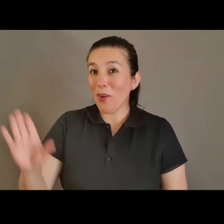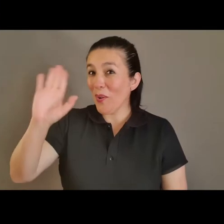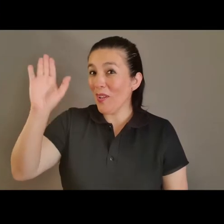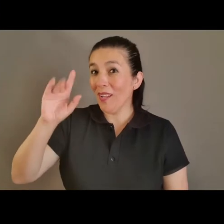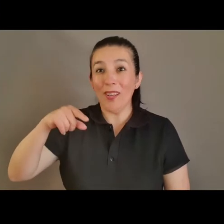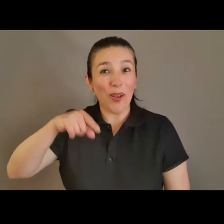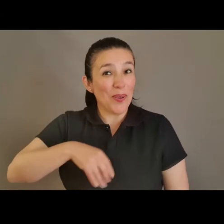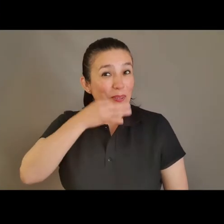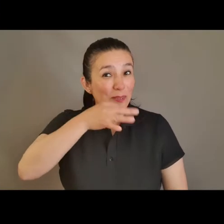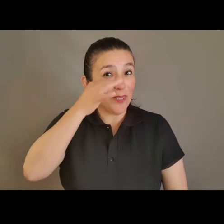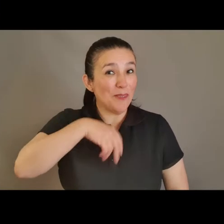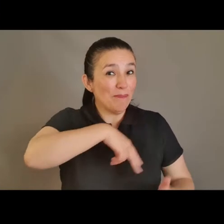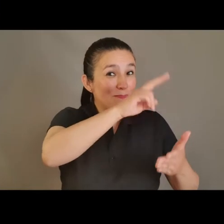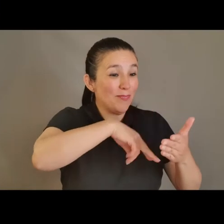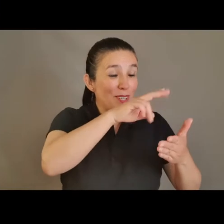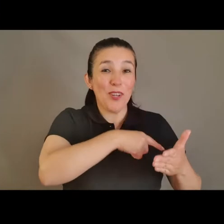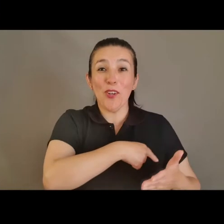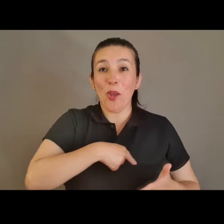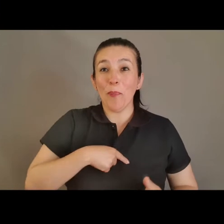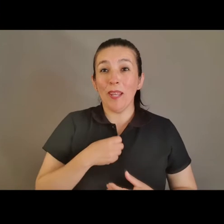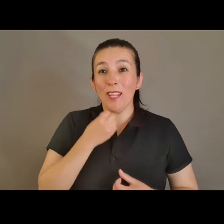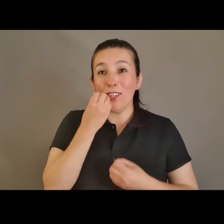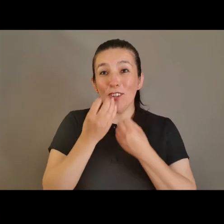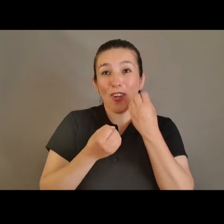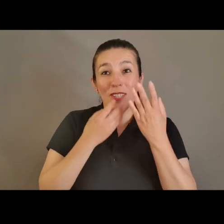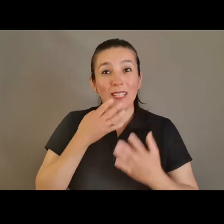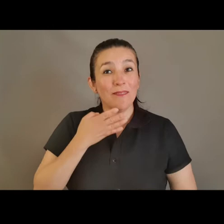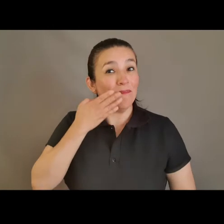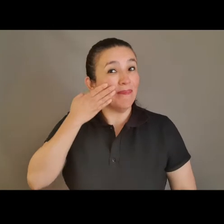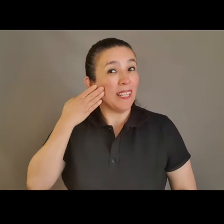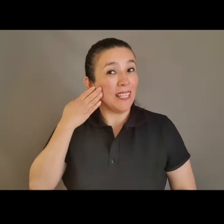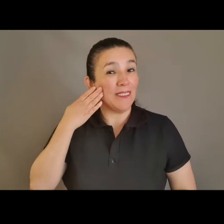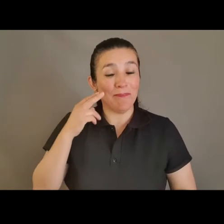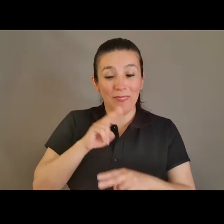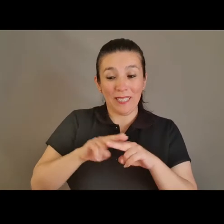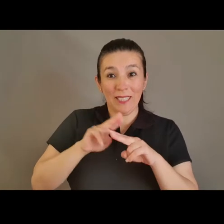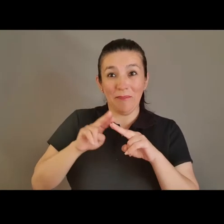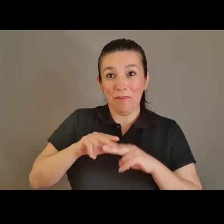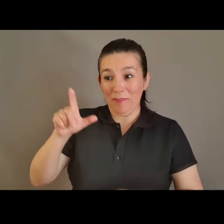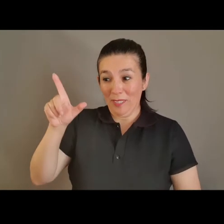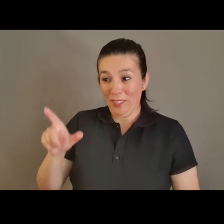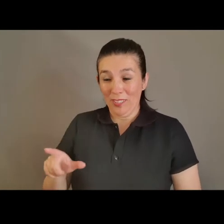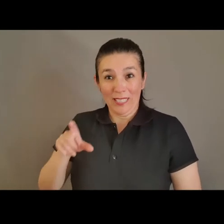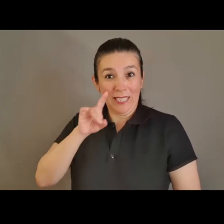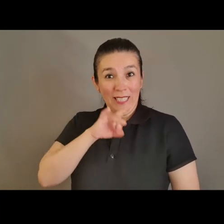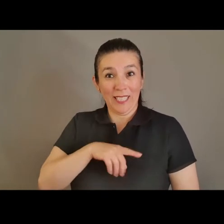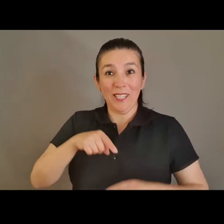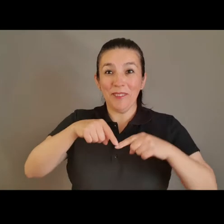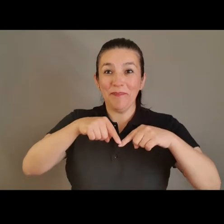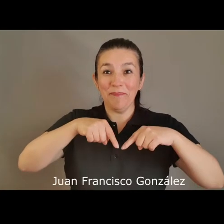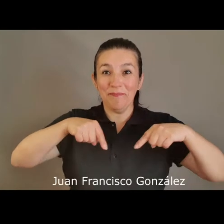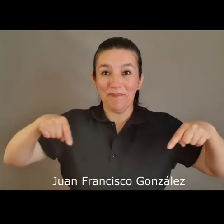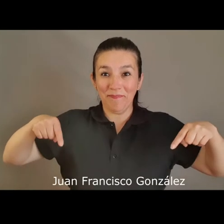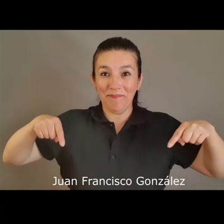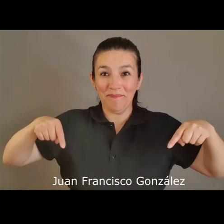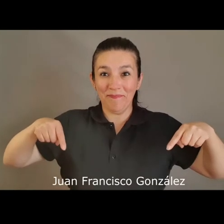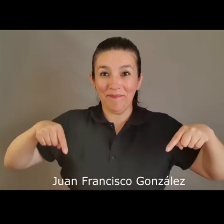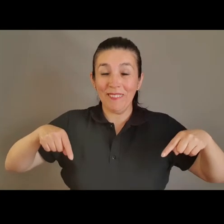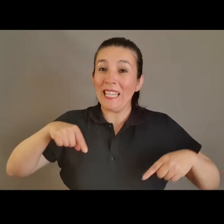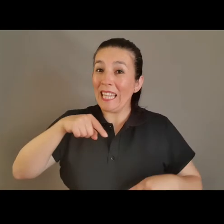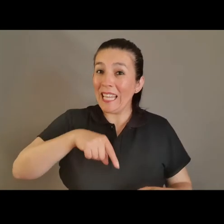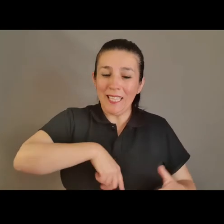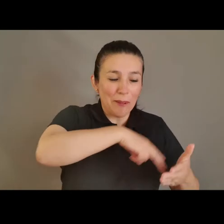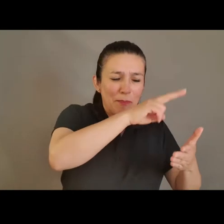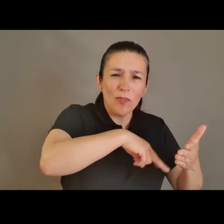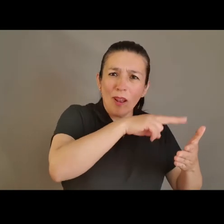Hola, hoy te contaré una obra llamada Rosas Blancas, creada por el artista chileno Juan Francisco González.